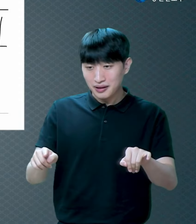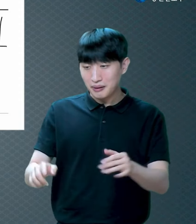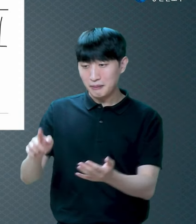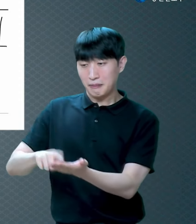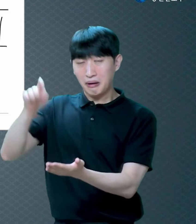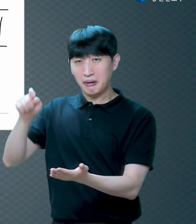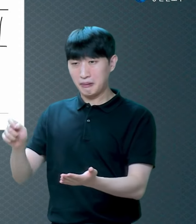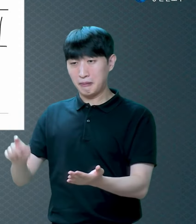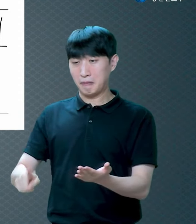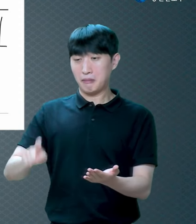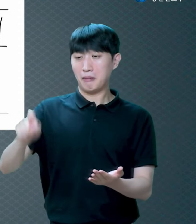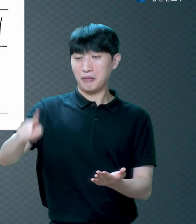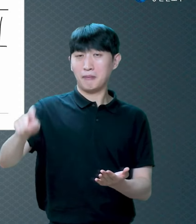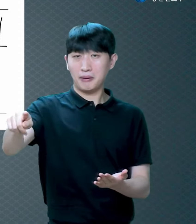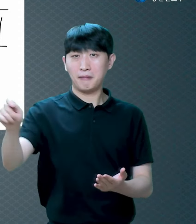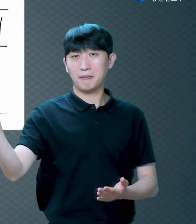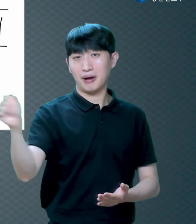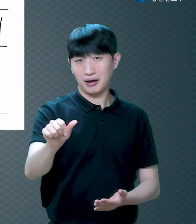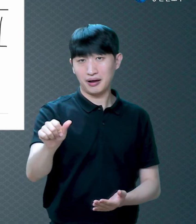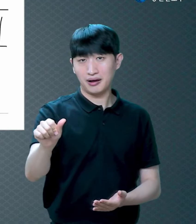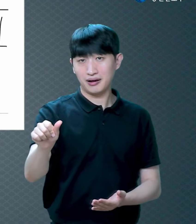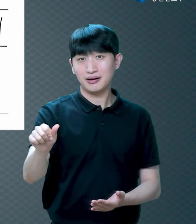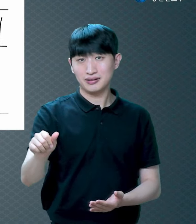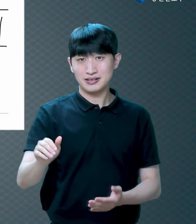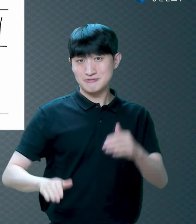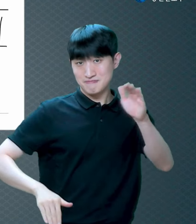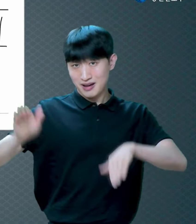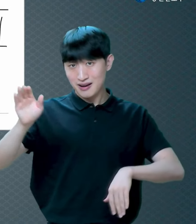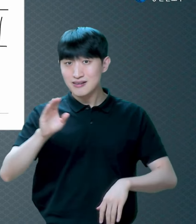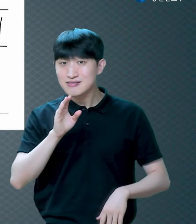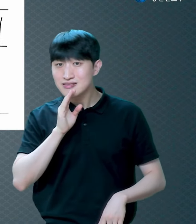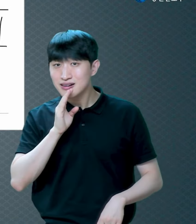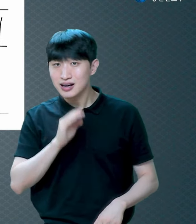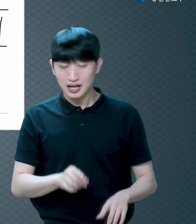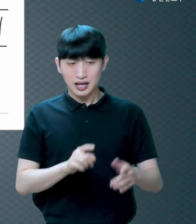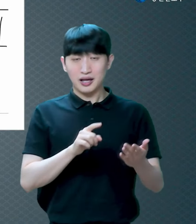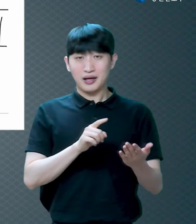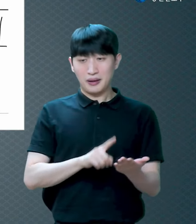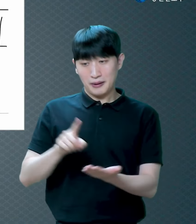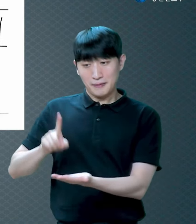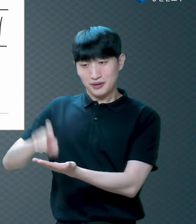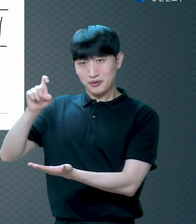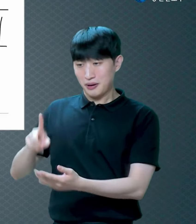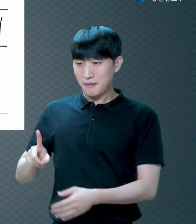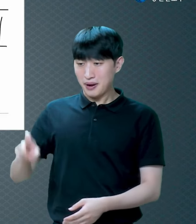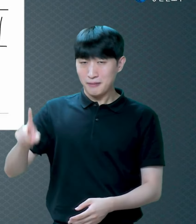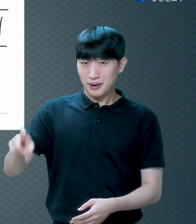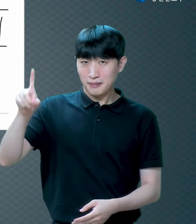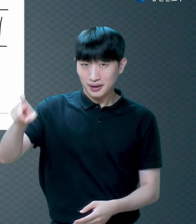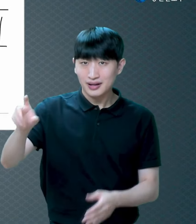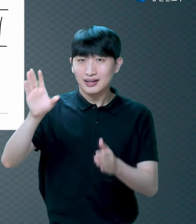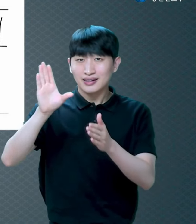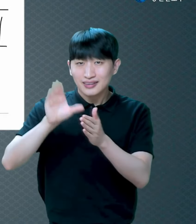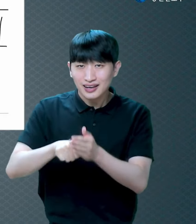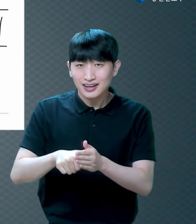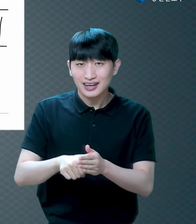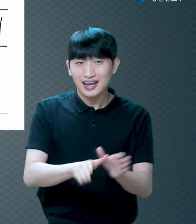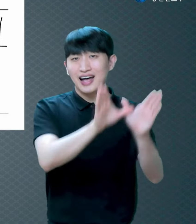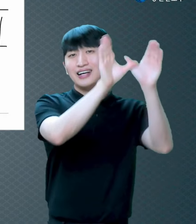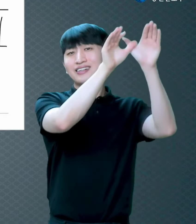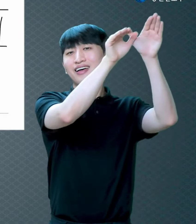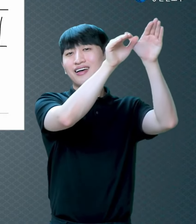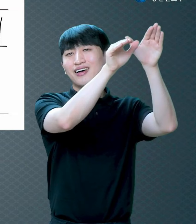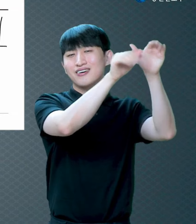휙 날아가잖아요 이건 차원이 다른 거예요 새하고 지렁이하고